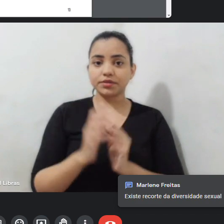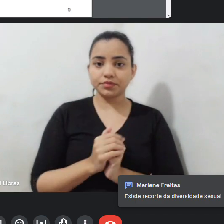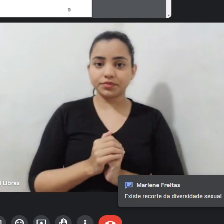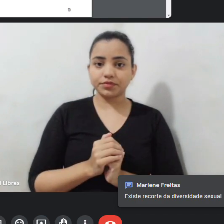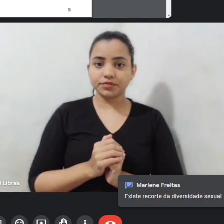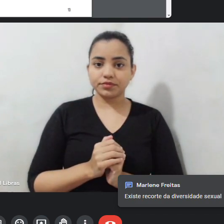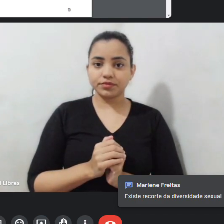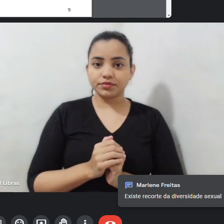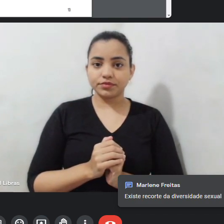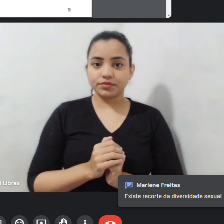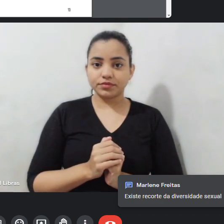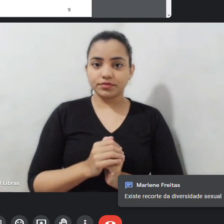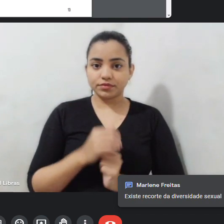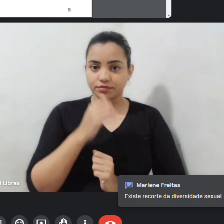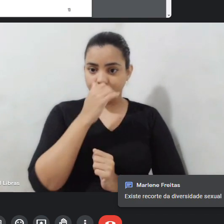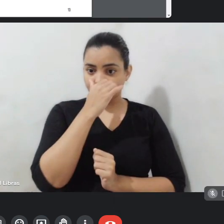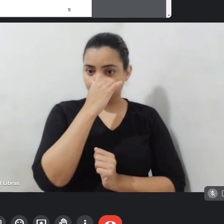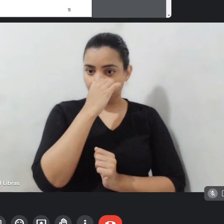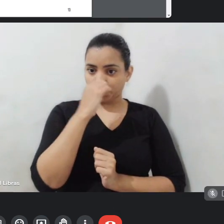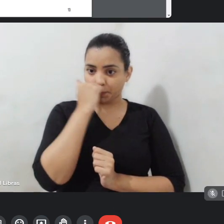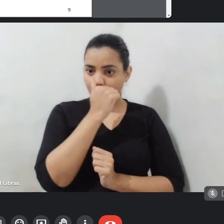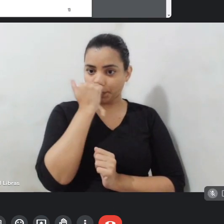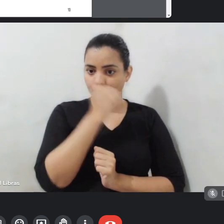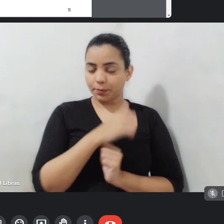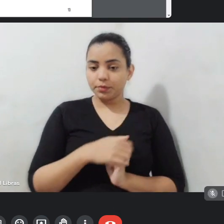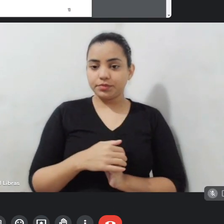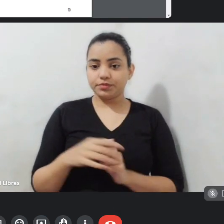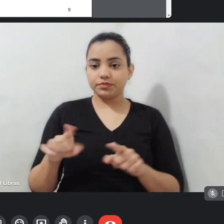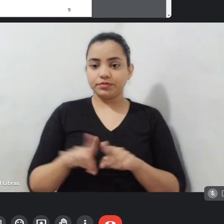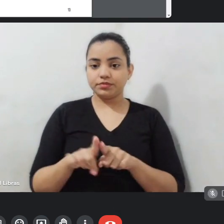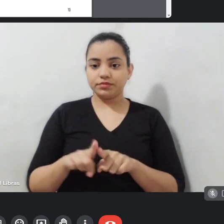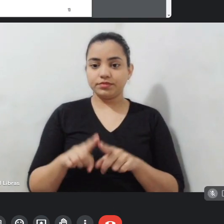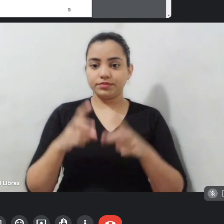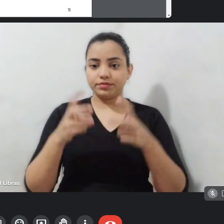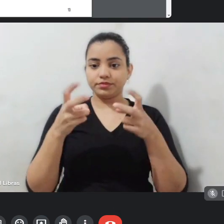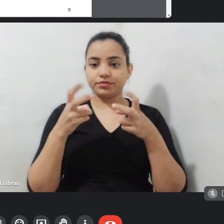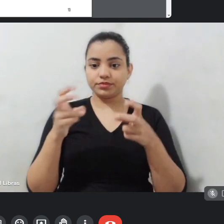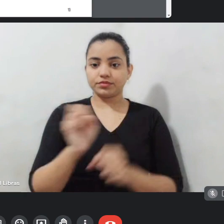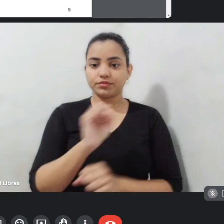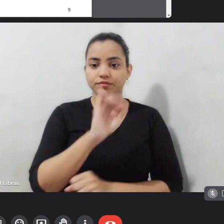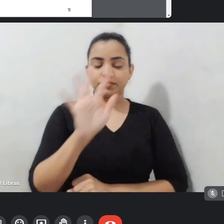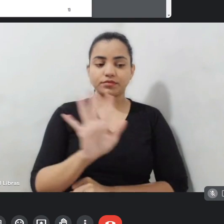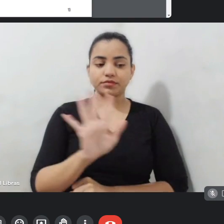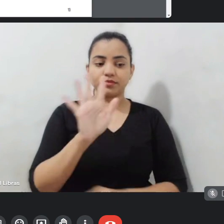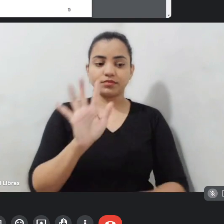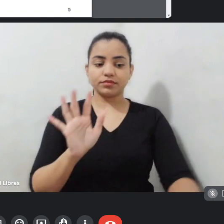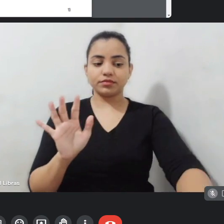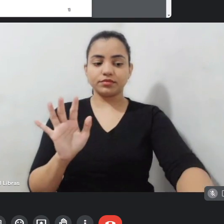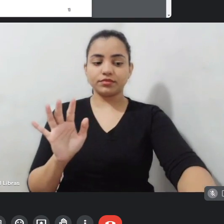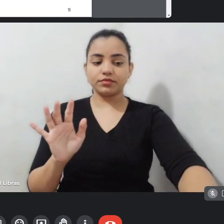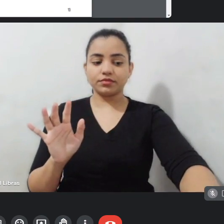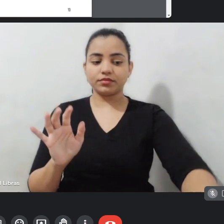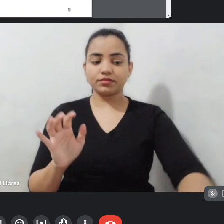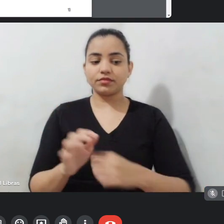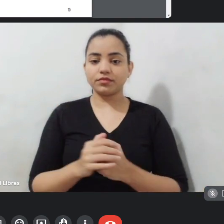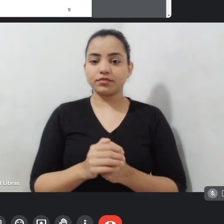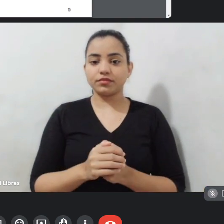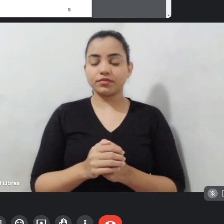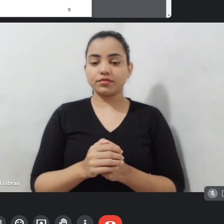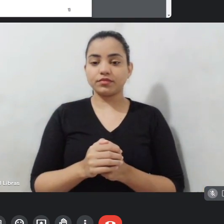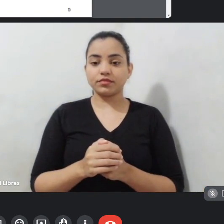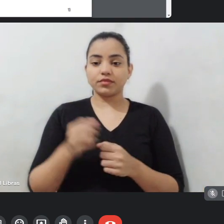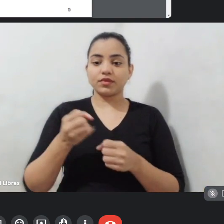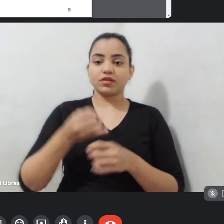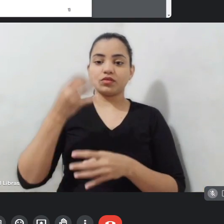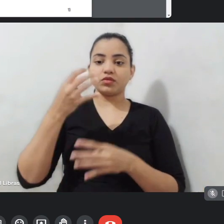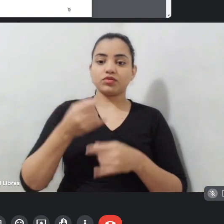esse, e aí depois eu estou vendo aqui essas imagens do chat, mas aí eu vou concentrar aqui na apresentação, porque aí depois o pessoal